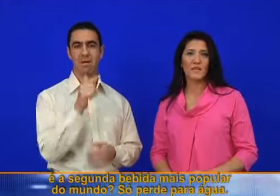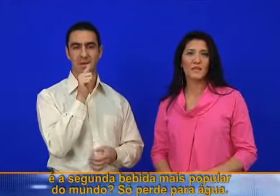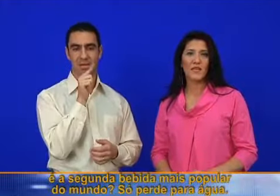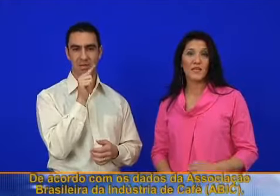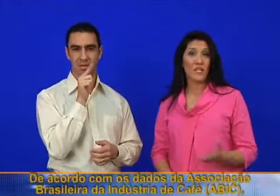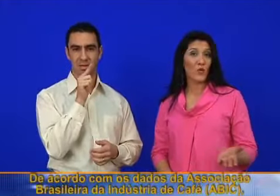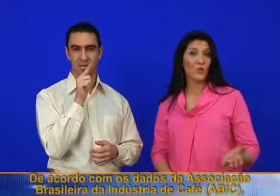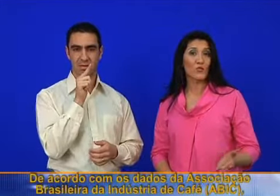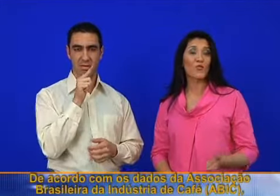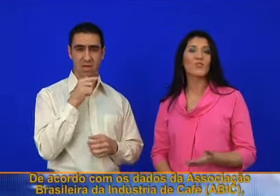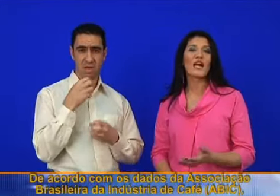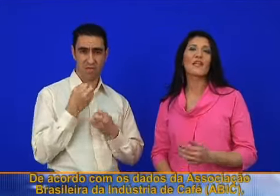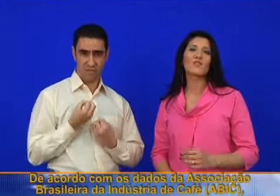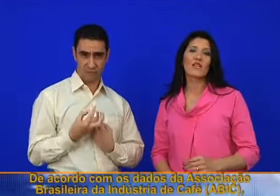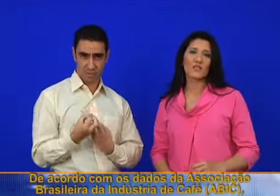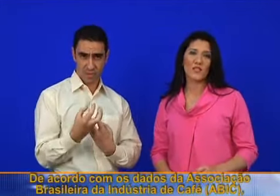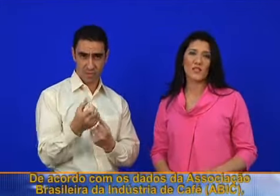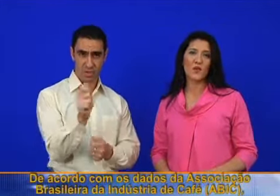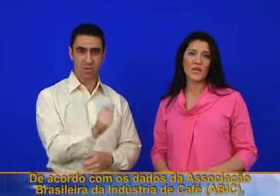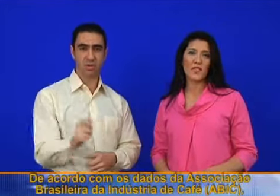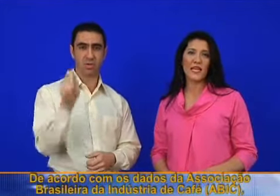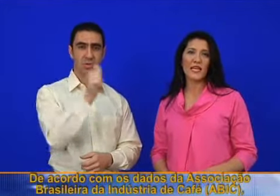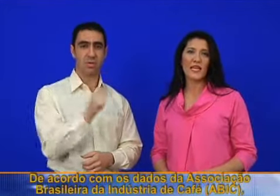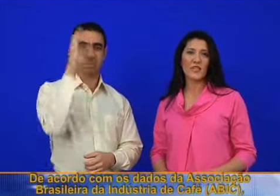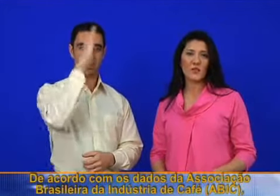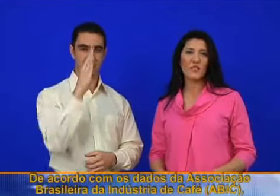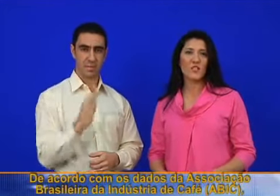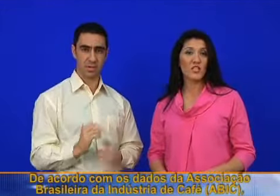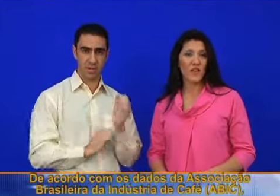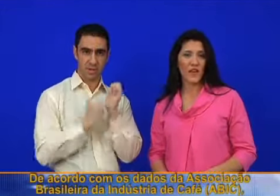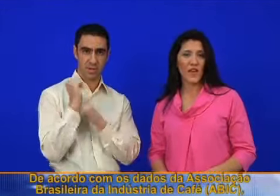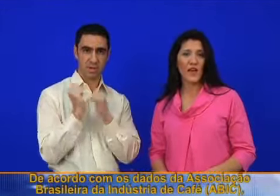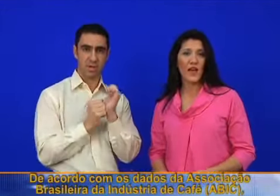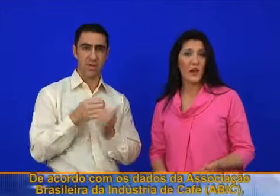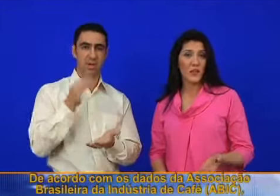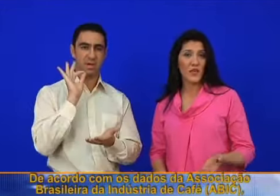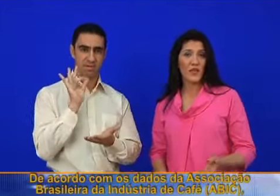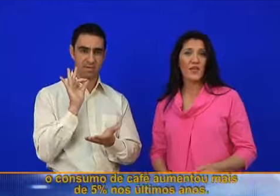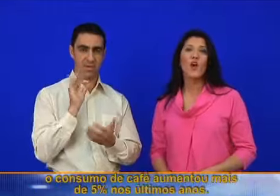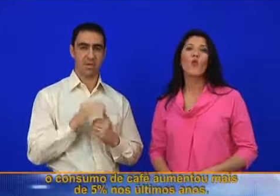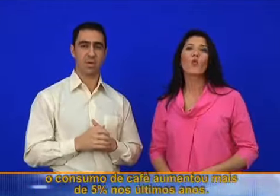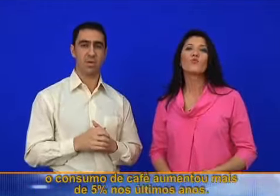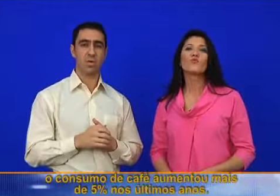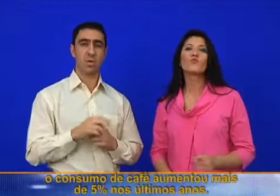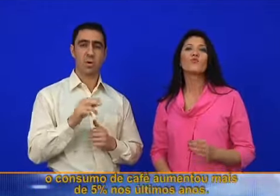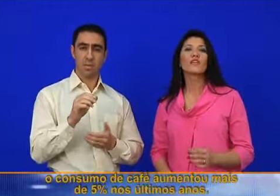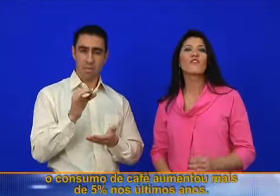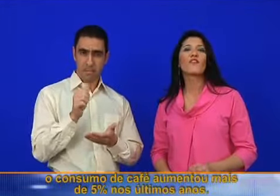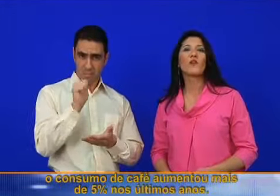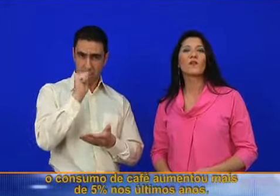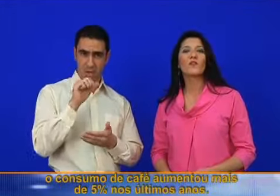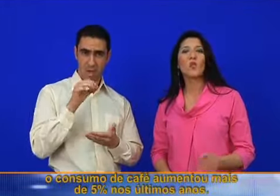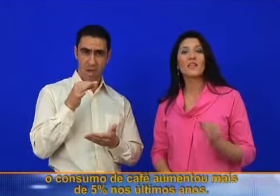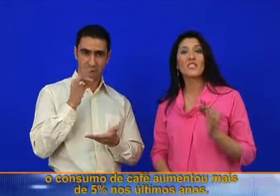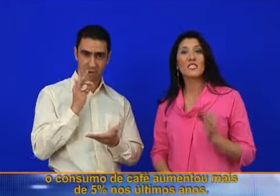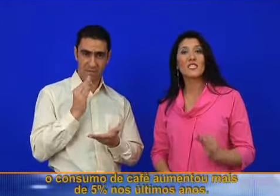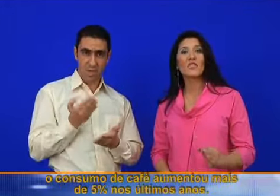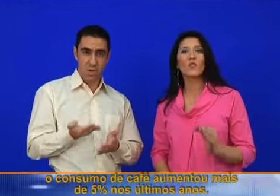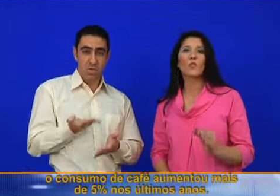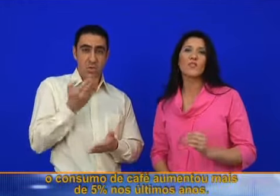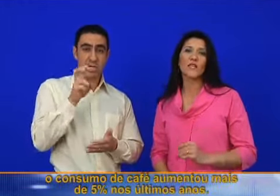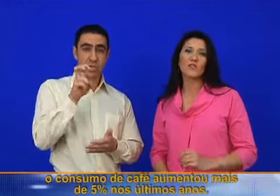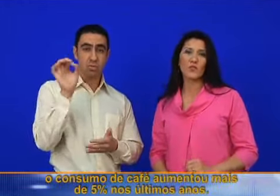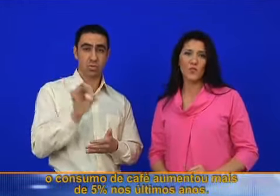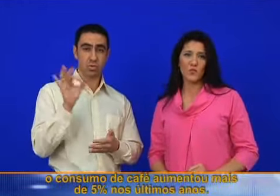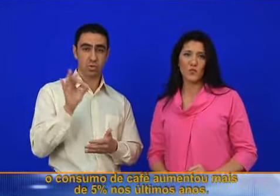para a água. De acordo com os dados da Associação Brasileira da Indústria de Café, a BIC, o consumo de café aumentou mais de